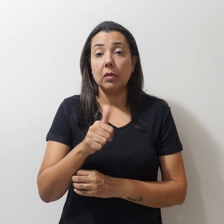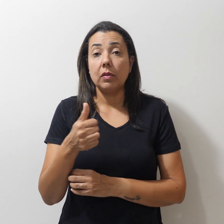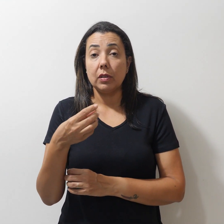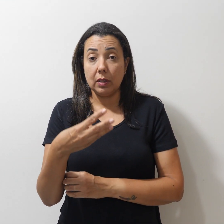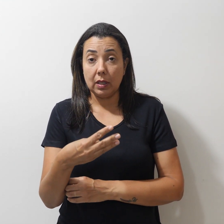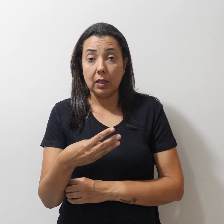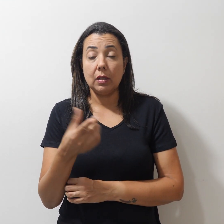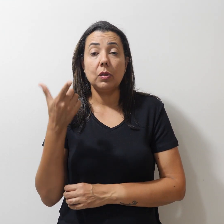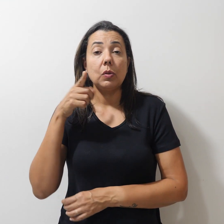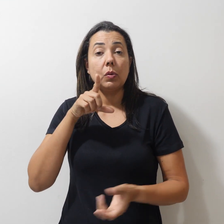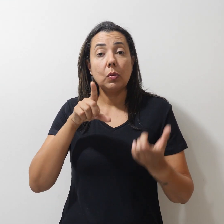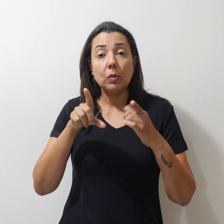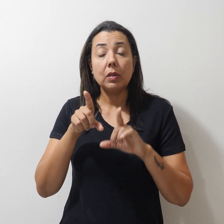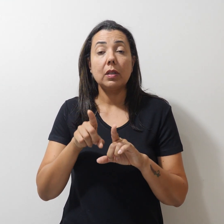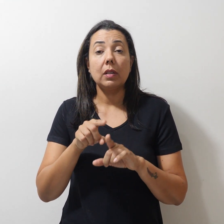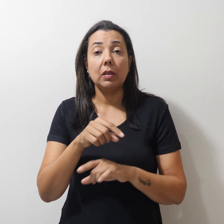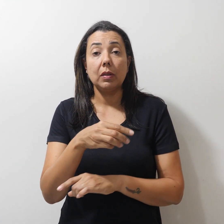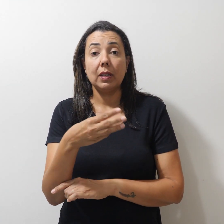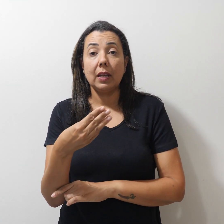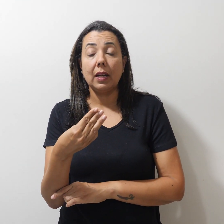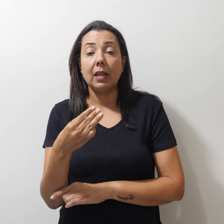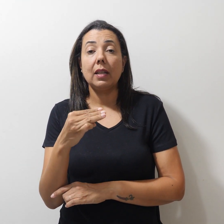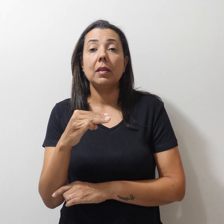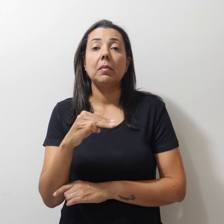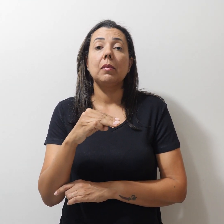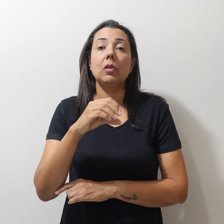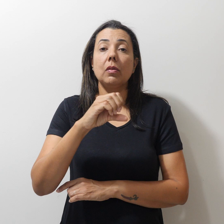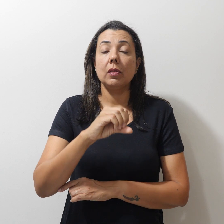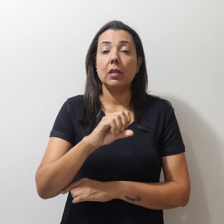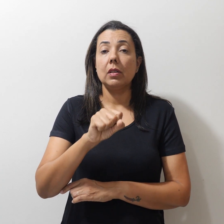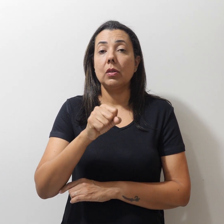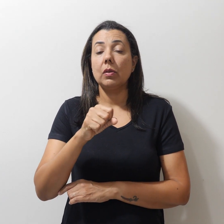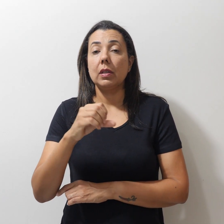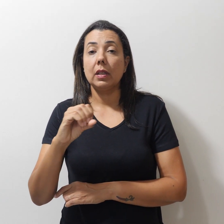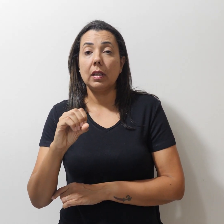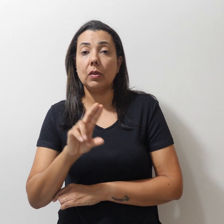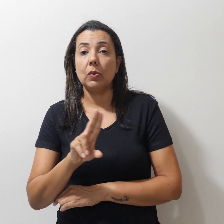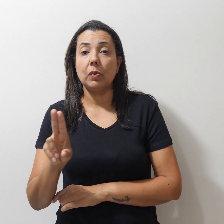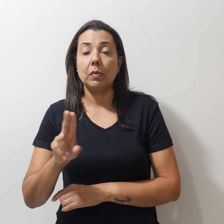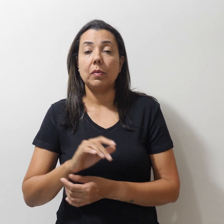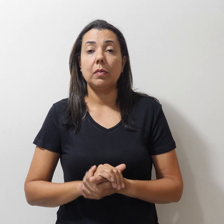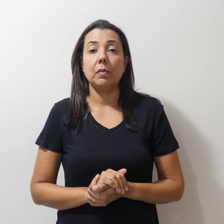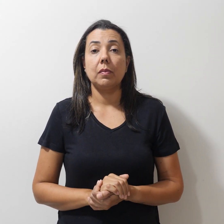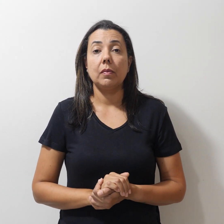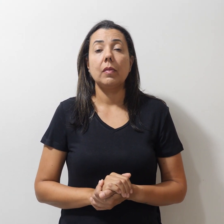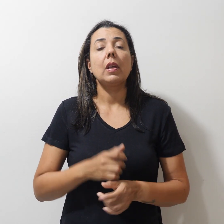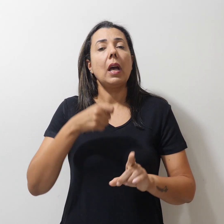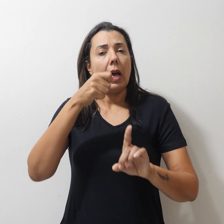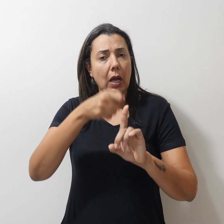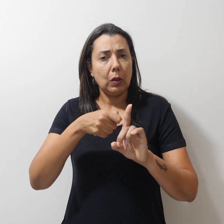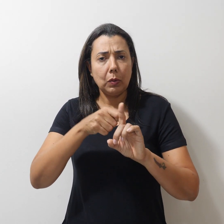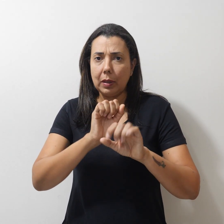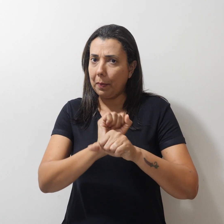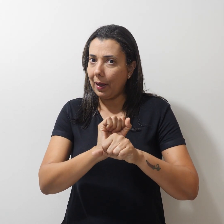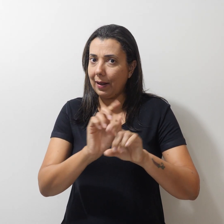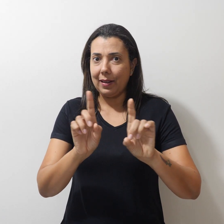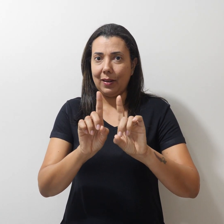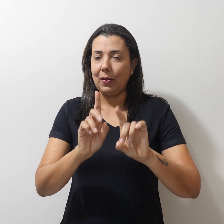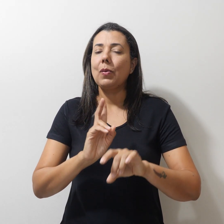conquistamos 3.980 nomeações. E a luta não para. Continuamos